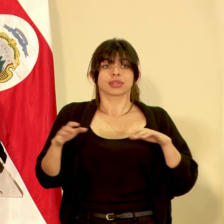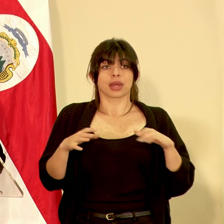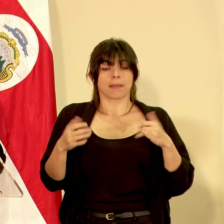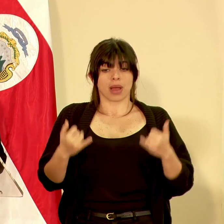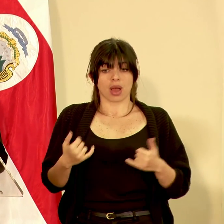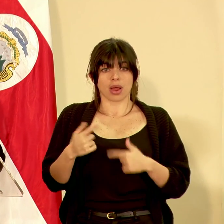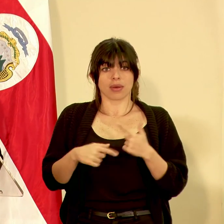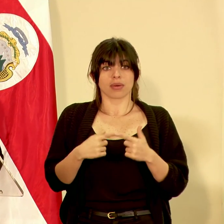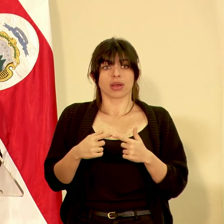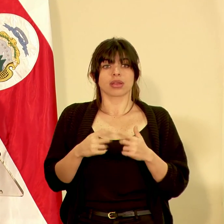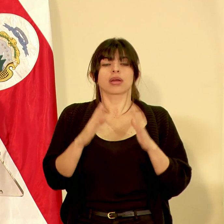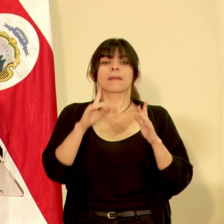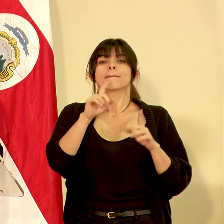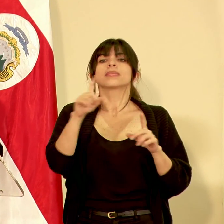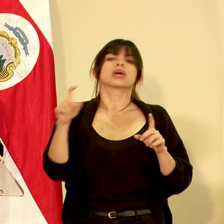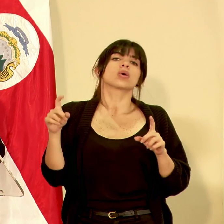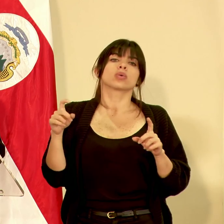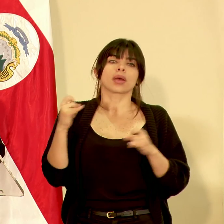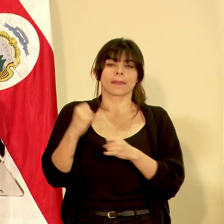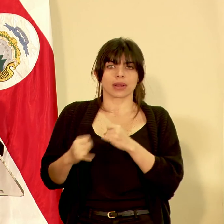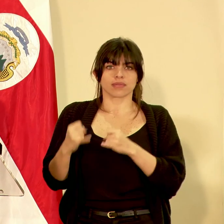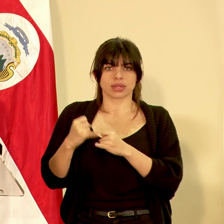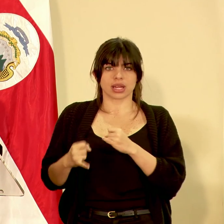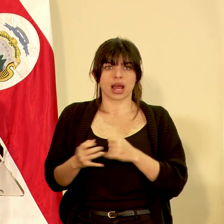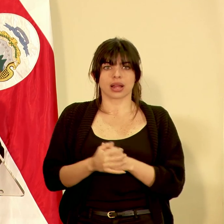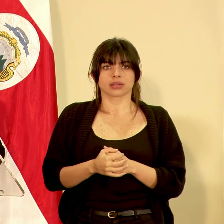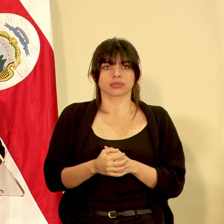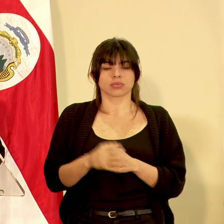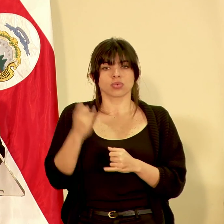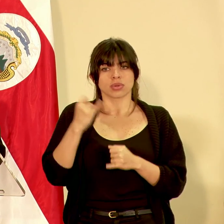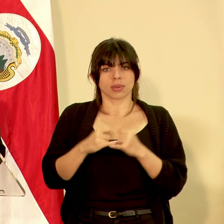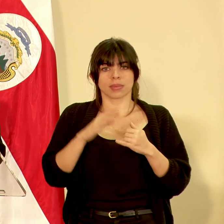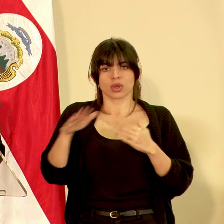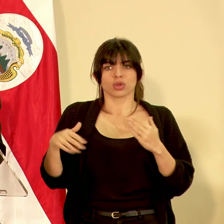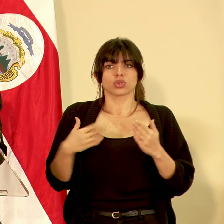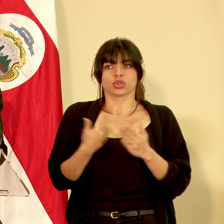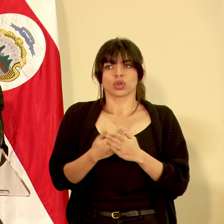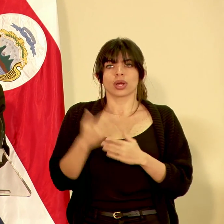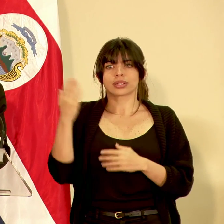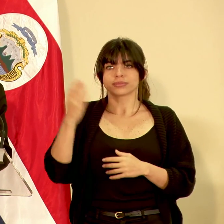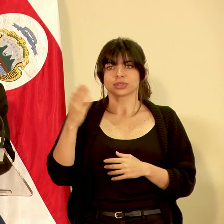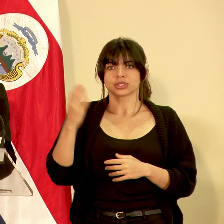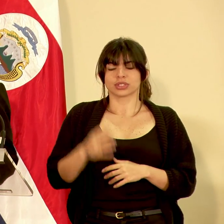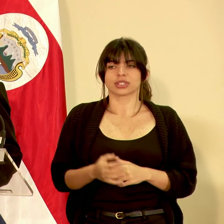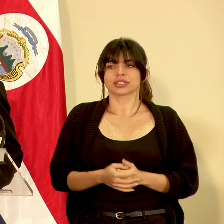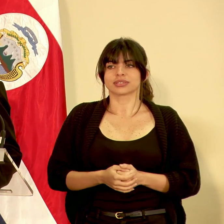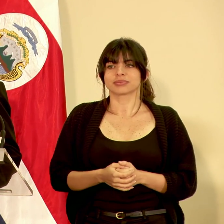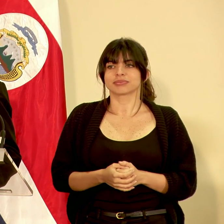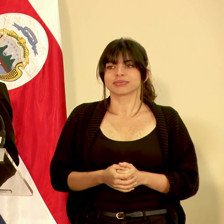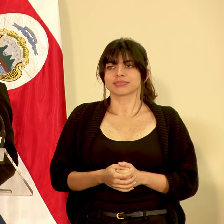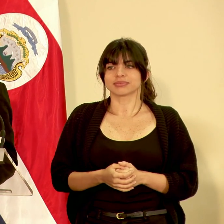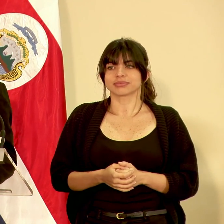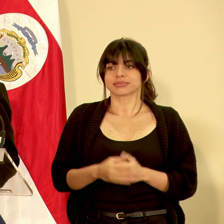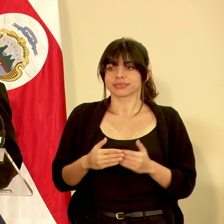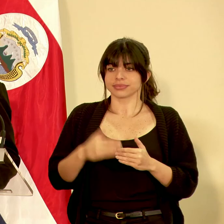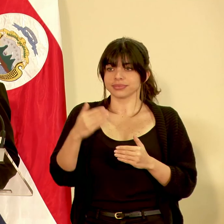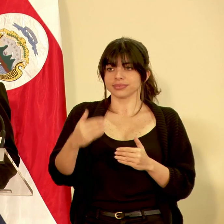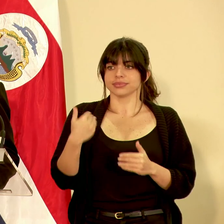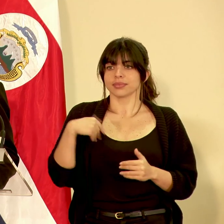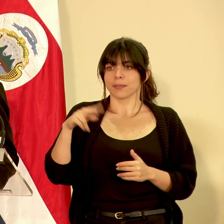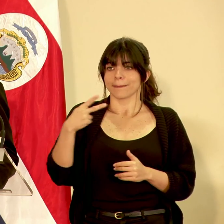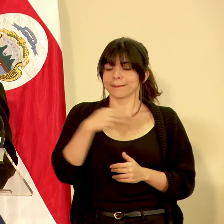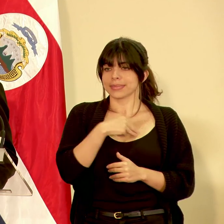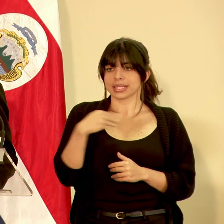que vamos a emplear es dejar las consultas al final cuando hayamos terminado todas las exposiciones seguidamente el señor